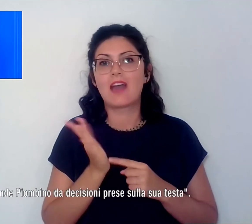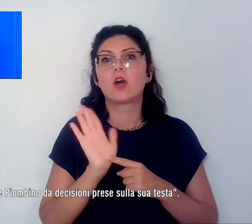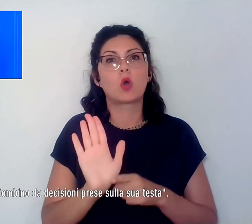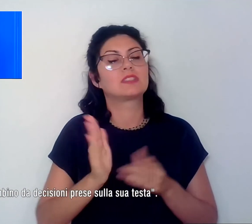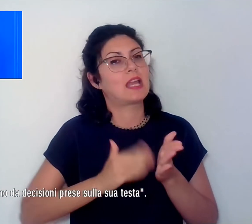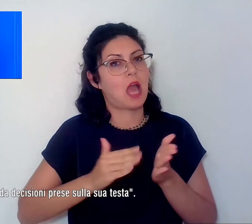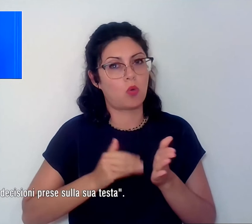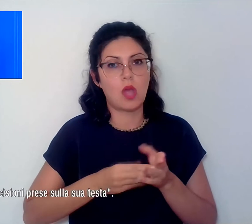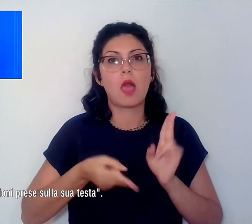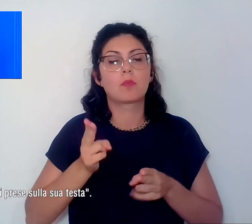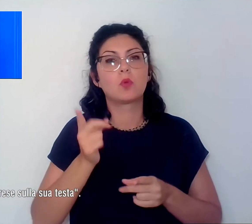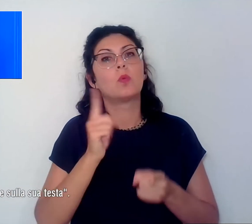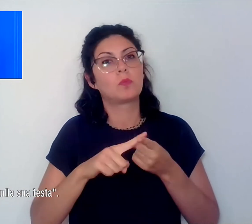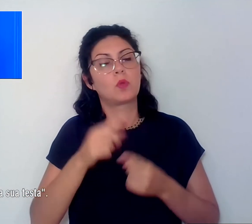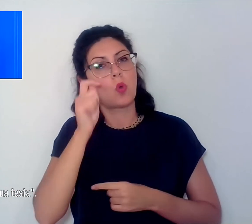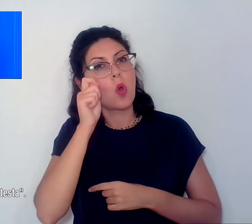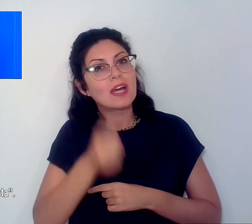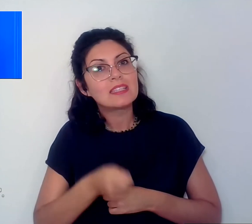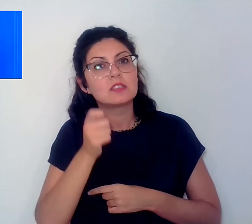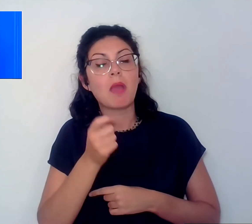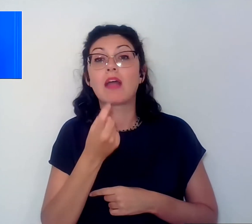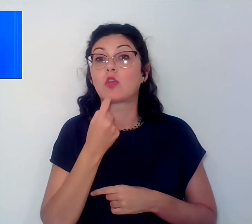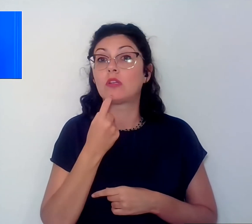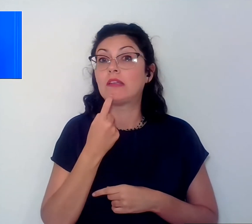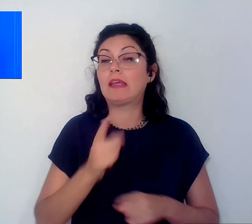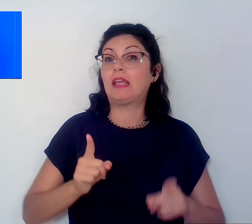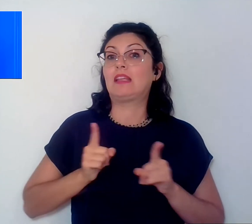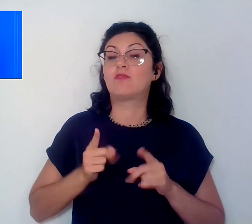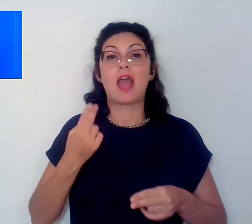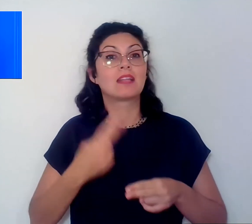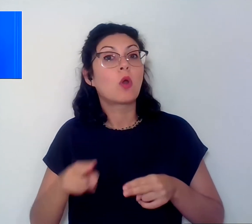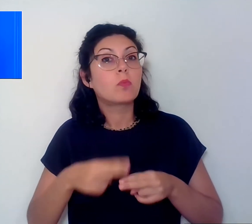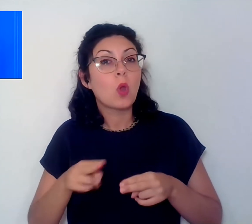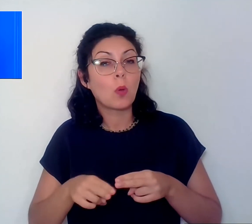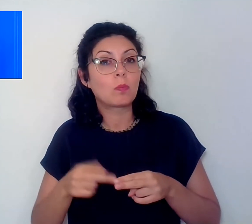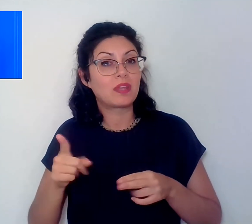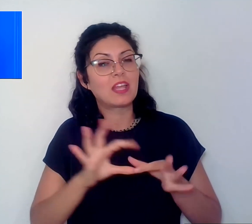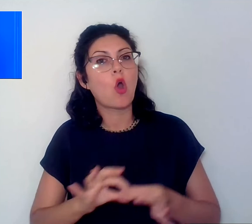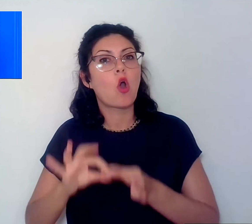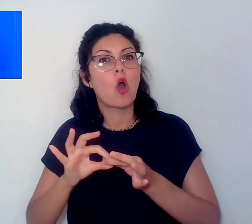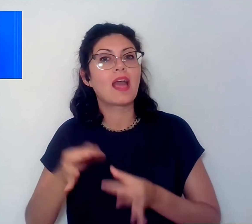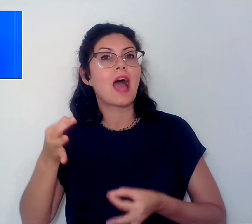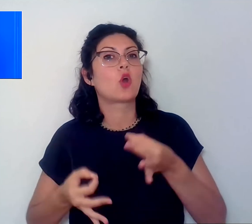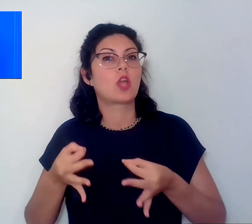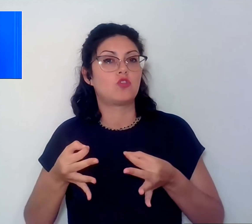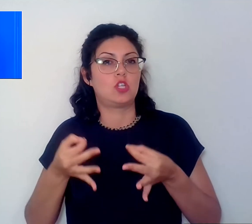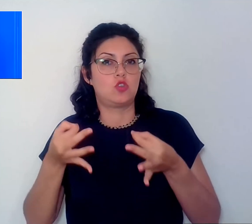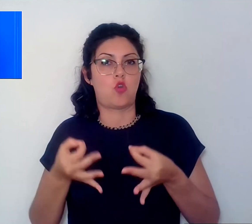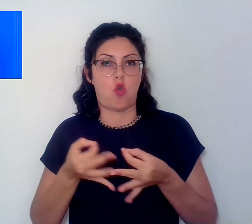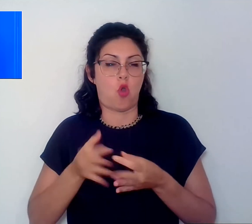rispetto nei confronti di chi difende Piombino da decisioni prese sulla sua testa.